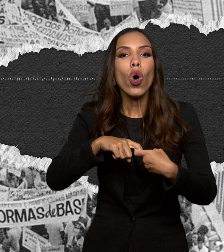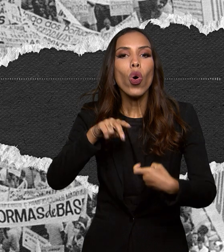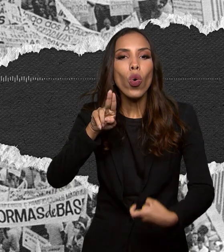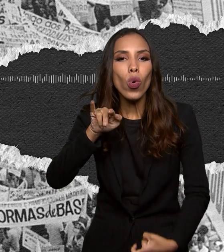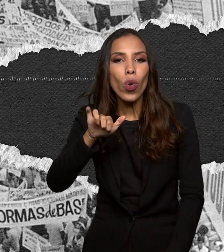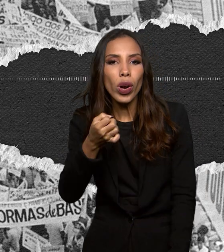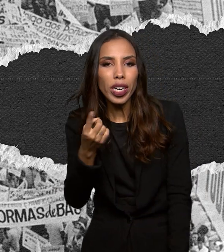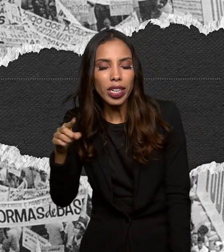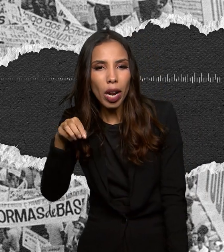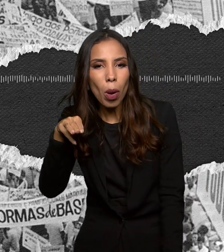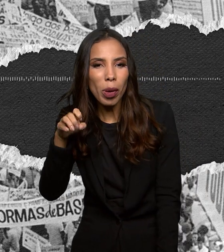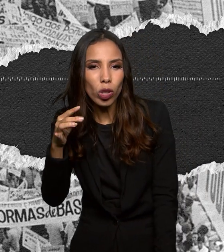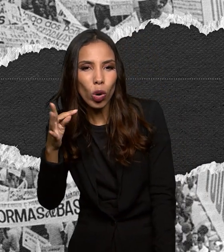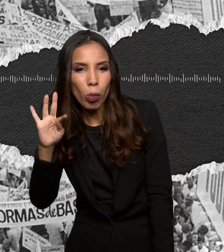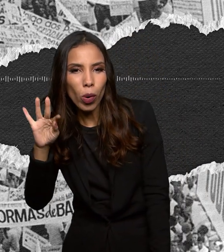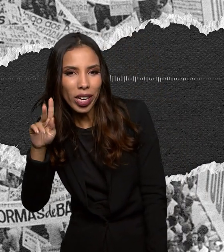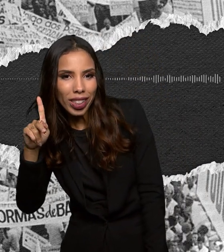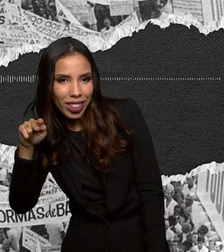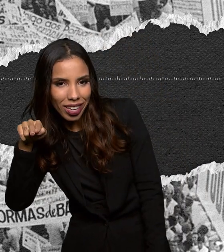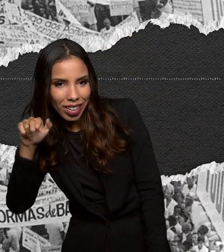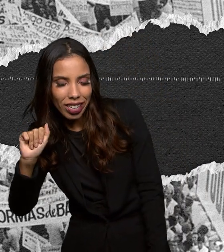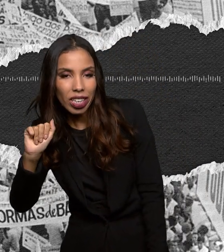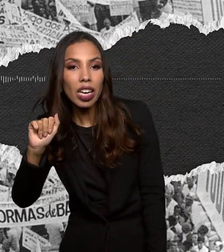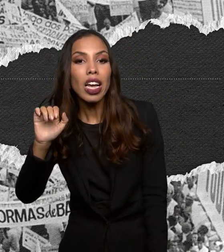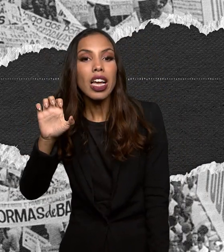Estudantes, que era ligada à Unióbio.